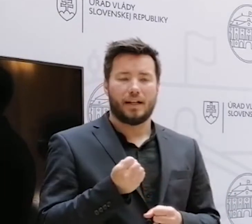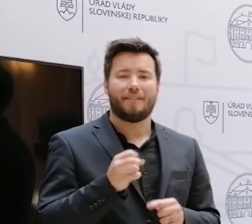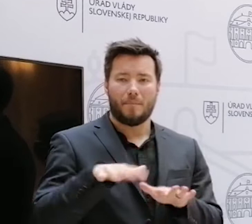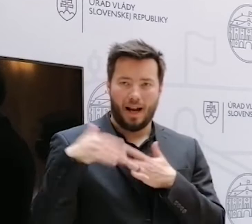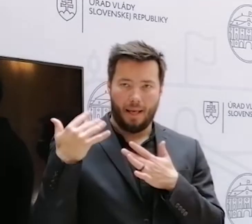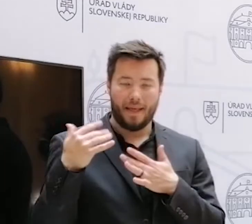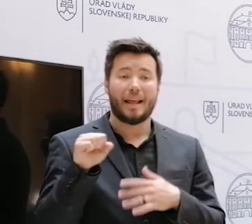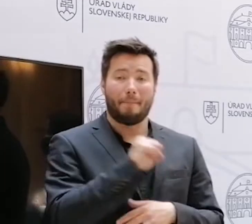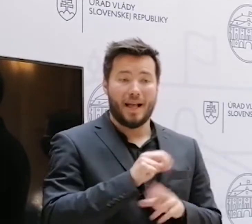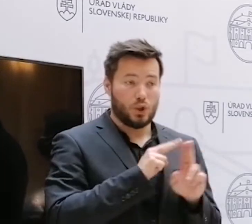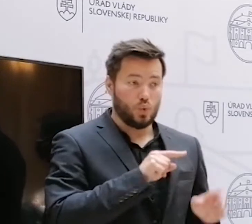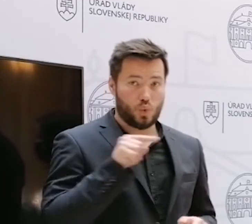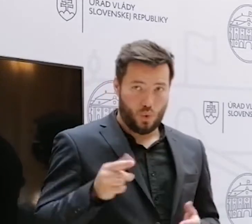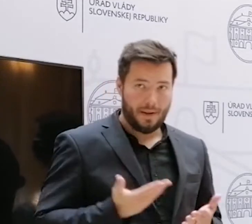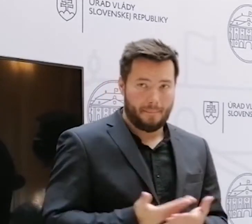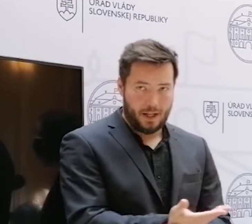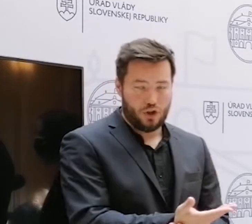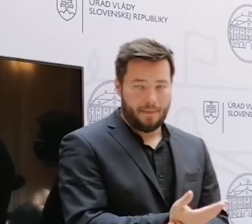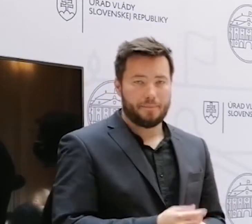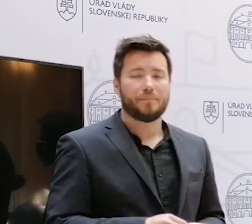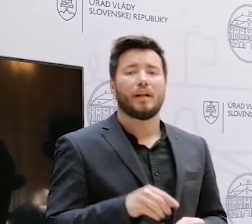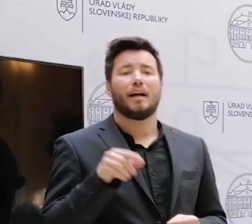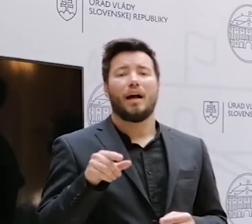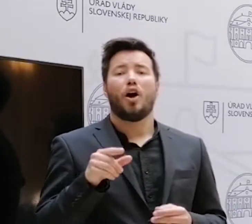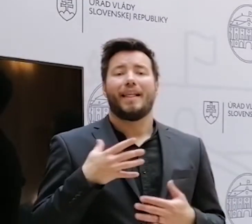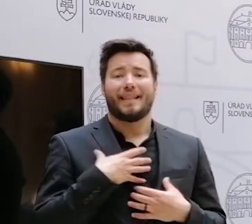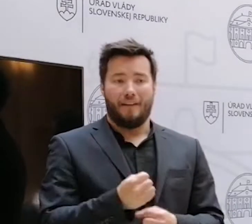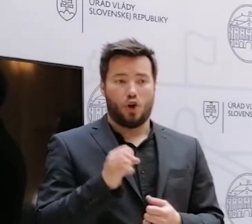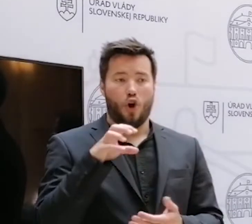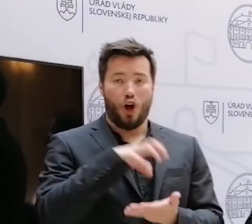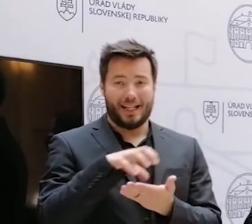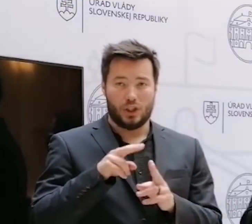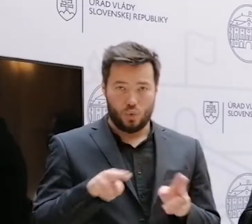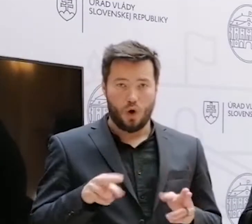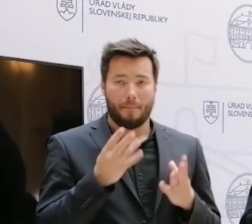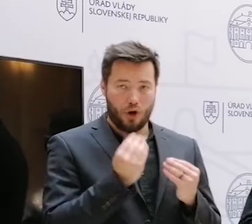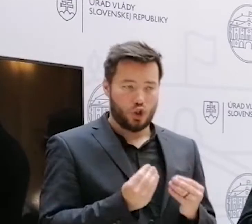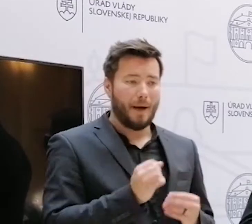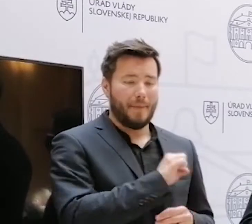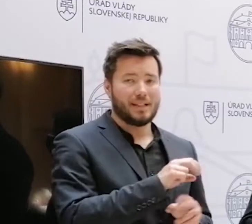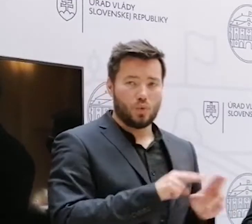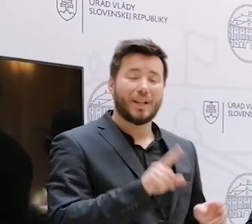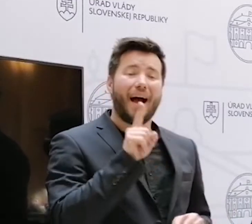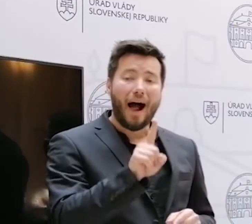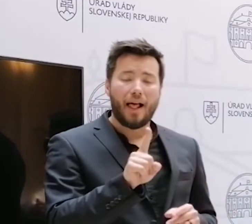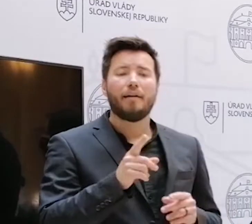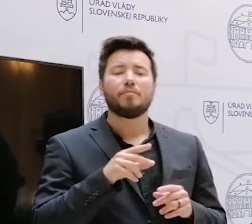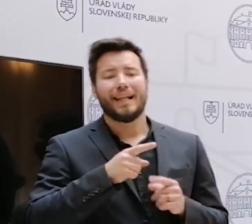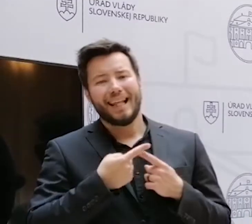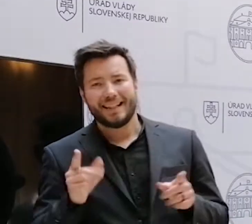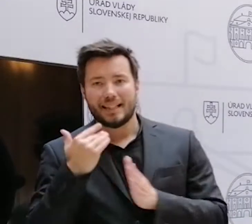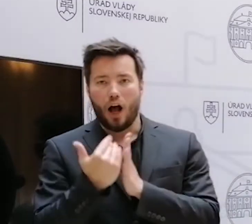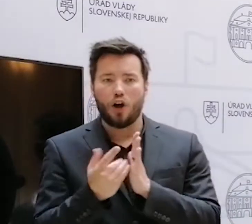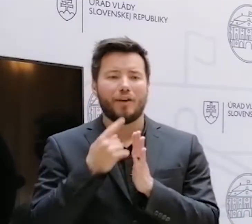v parlamente, tým, že vlastne ten návrh okresných súdov ráta s mestskými súdmi. Neprešli konkrétne návrhy zákonov, ktoré už riešili